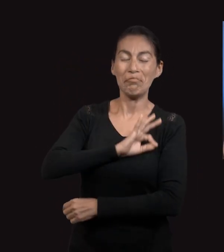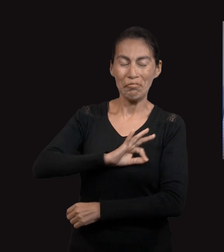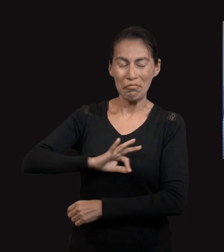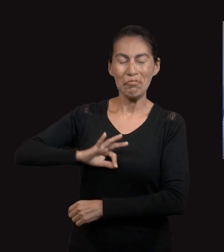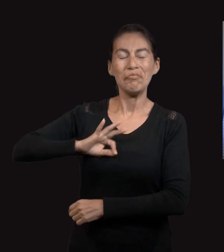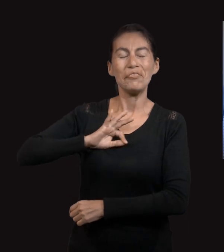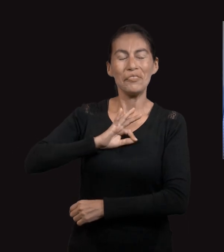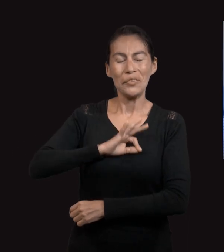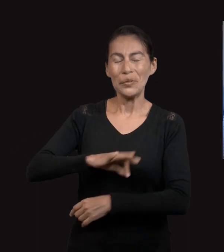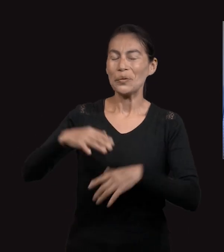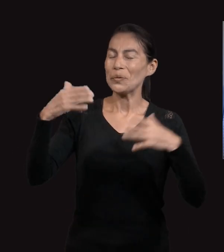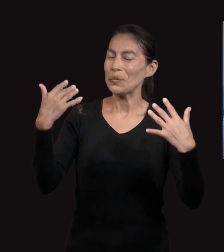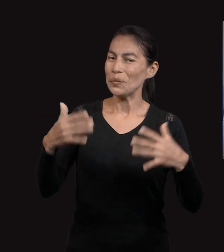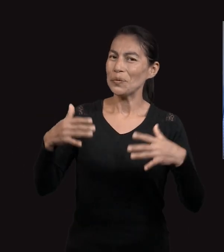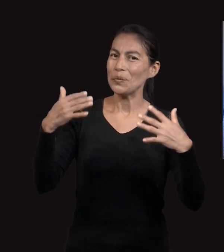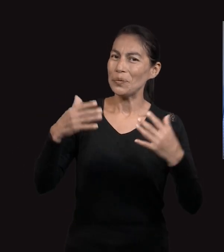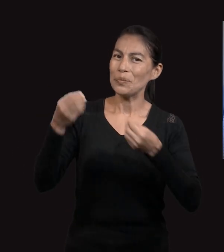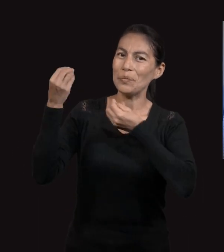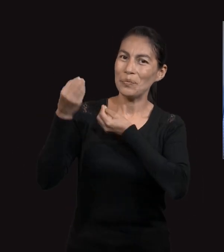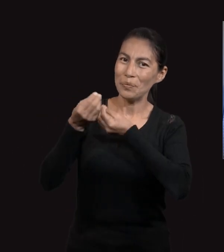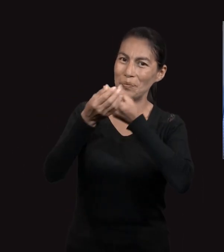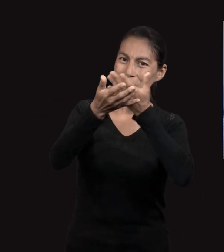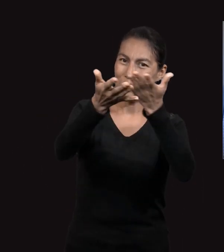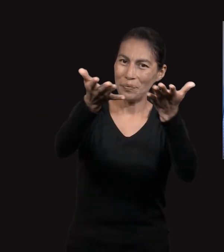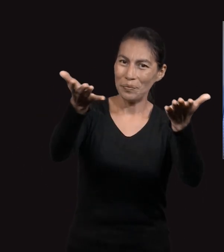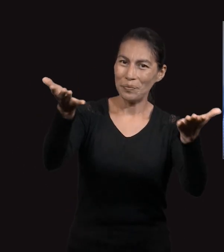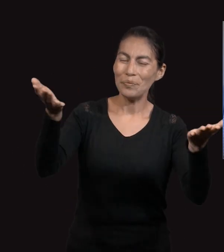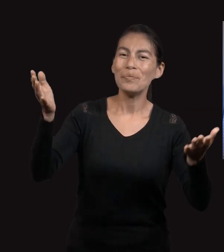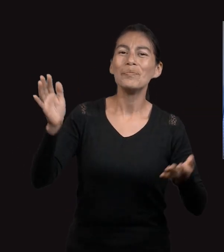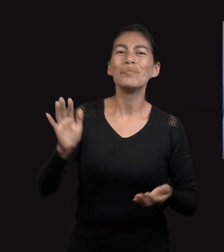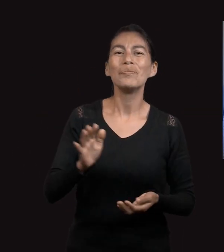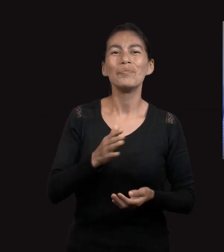Puedes encontrar felicidad